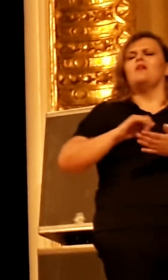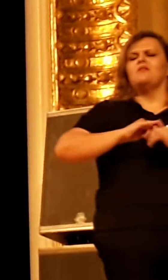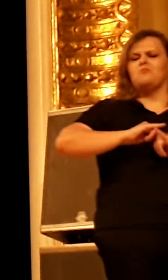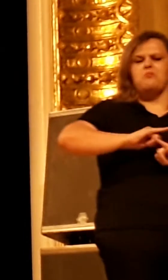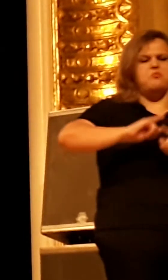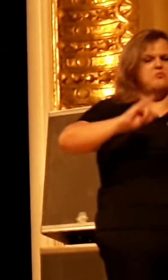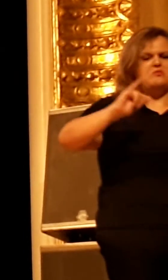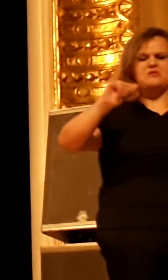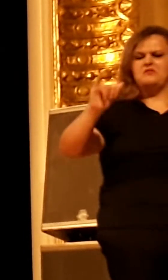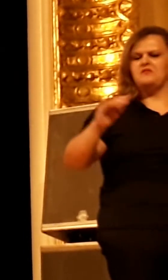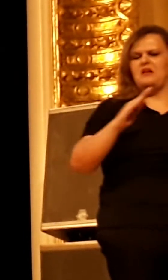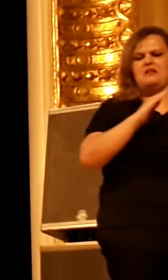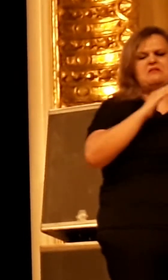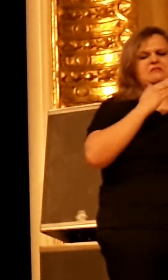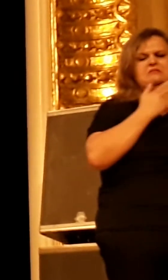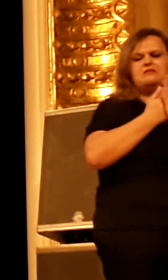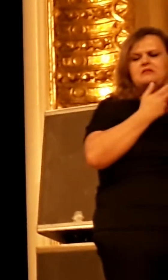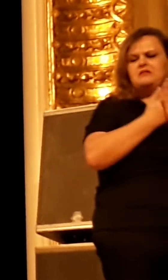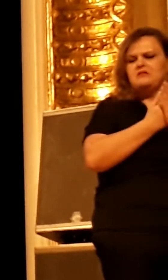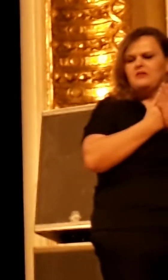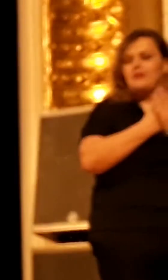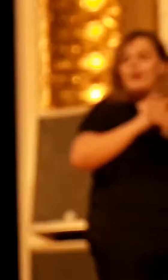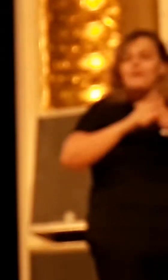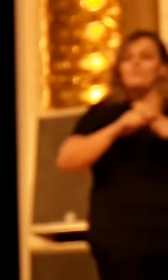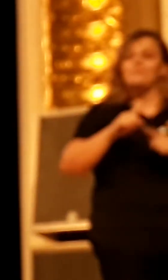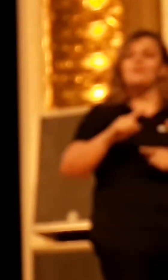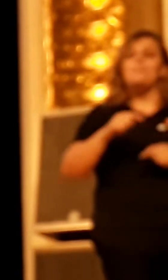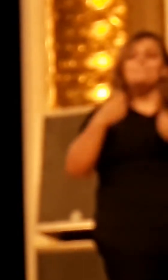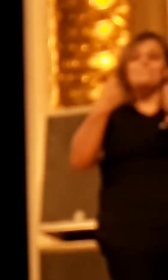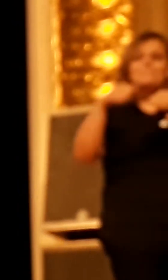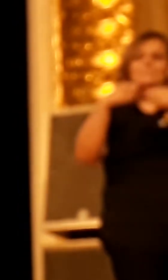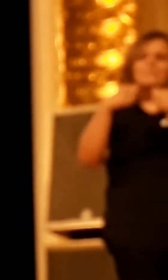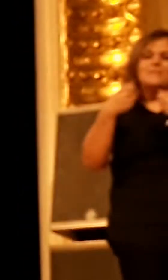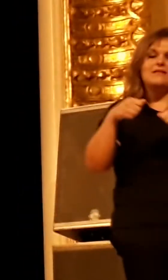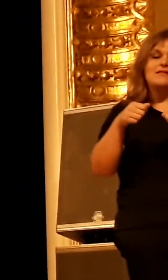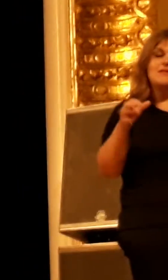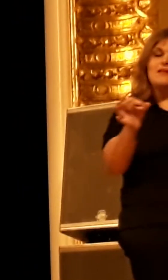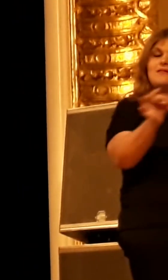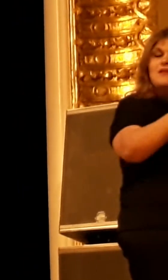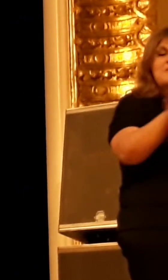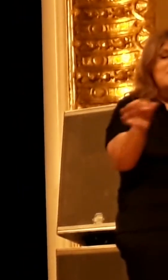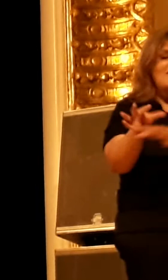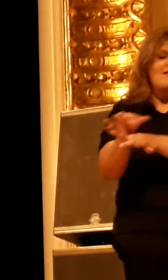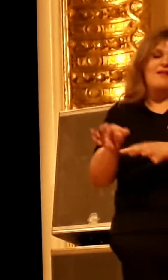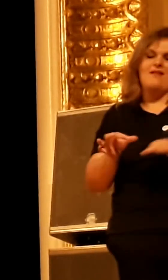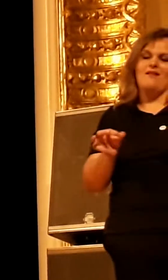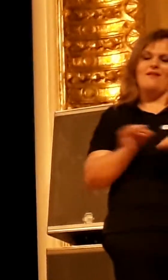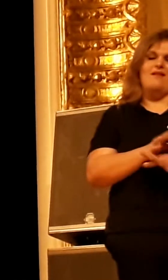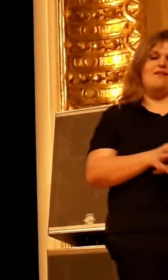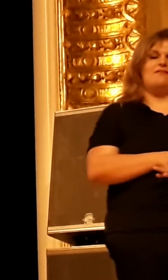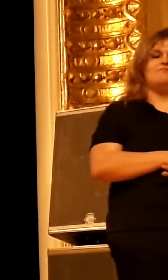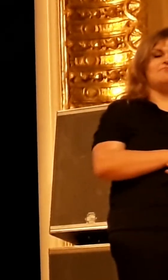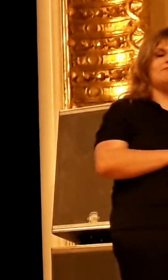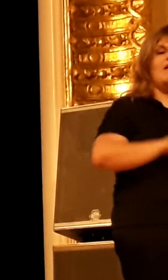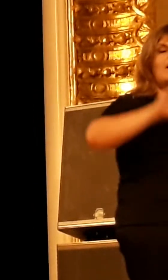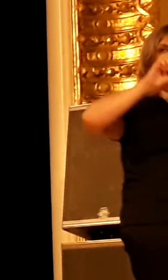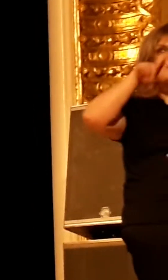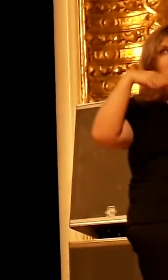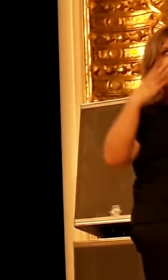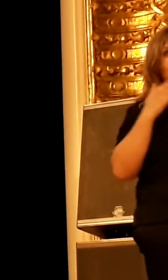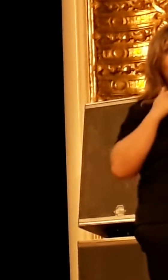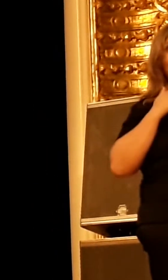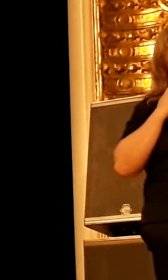Brasil como um todo, você tem que dar conta de concluir aquilo que você iniciou. E é por isso que eu disse à minha equipe, junto ao